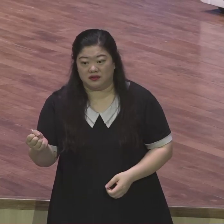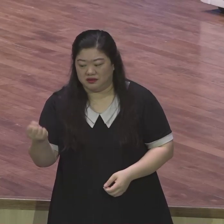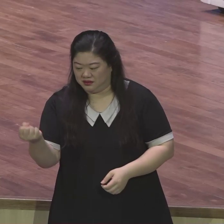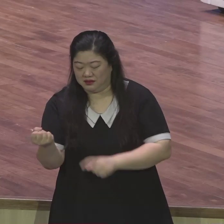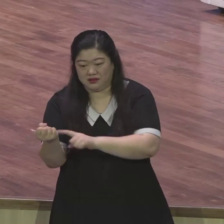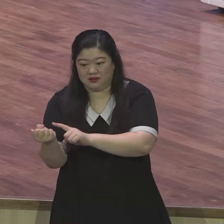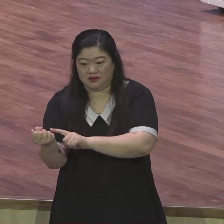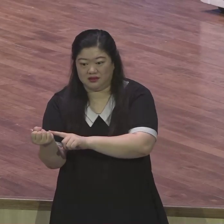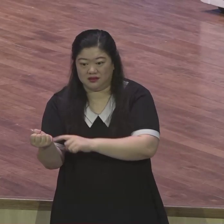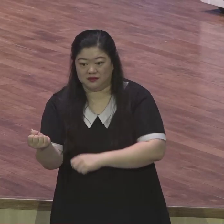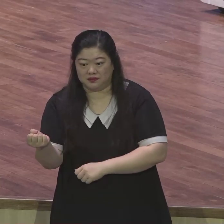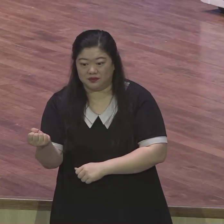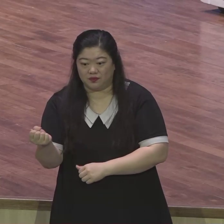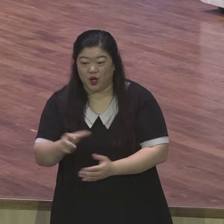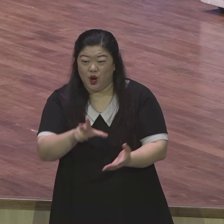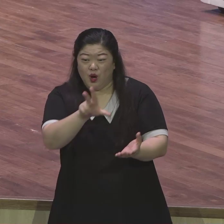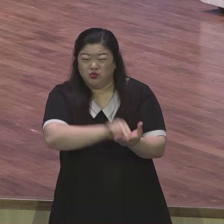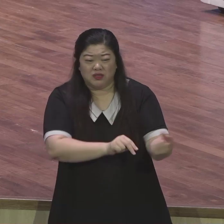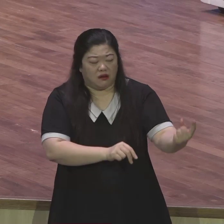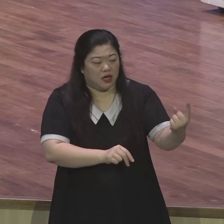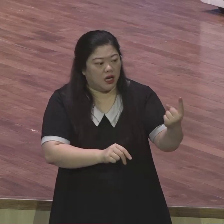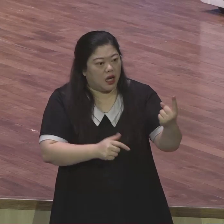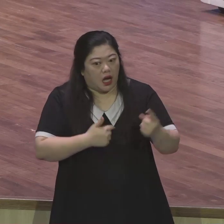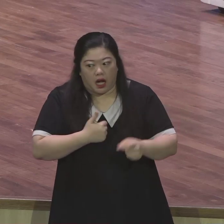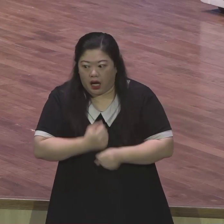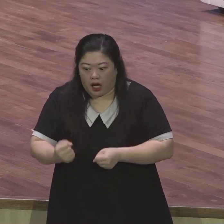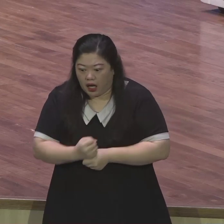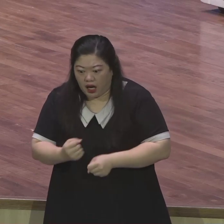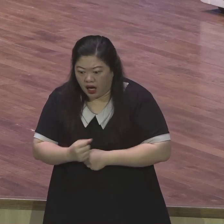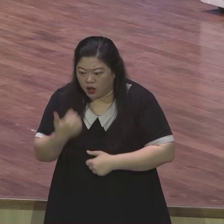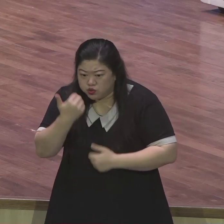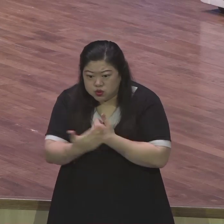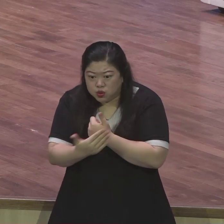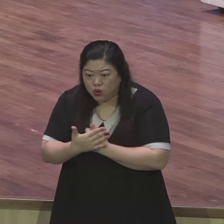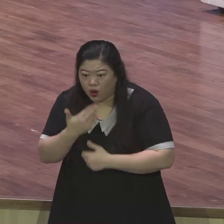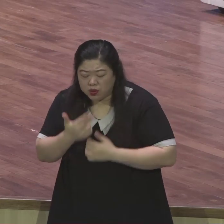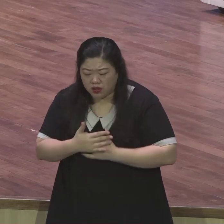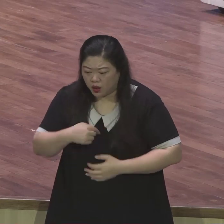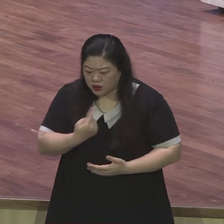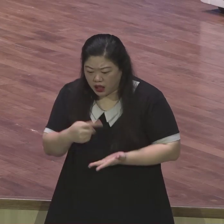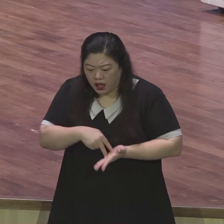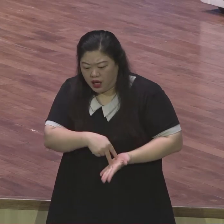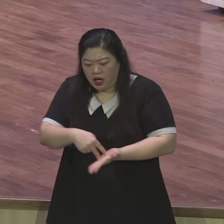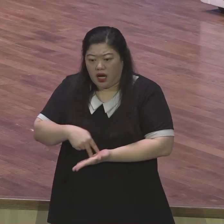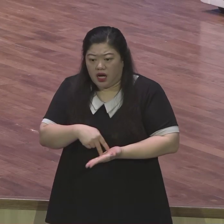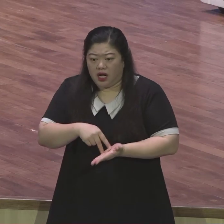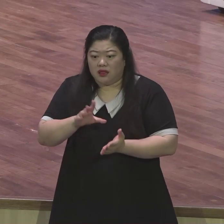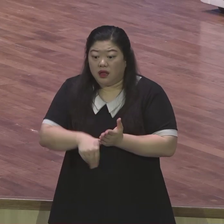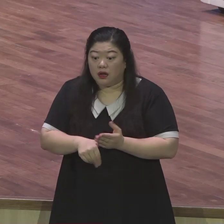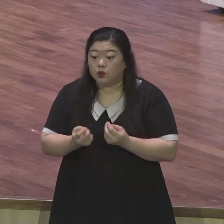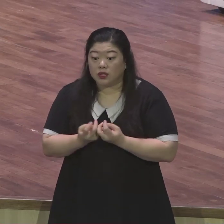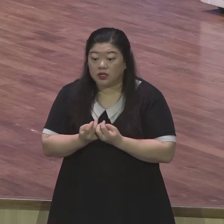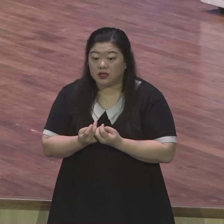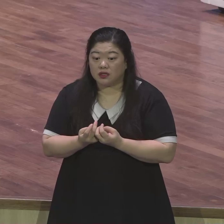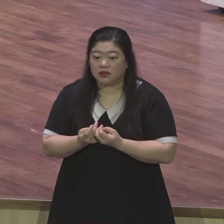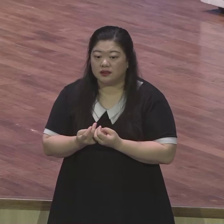아무것도 내가 할 수 있는 게 없을 때 그 누구도 나를 도와줄 수 없는 그 처절한 외로움 속에 하나님만 바라보게 될 때 그